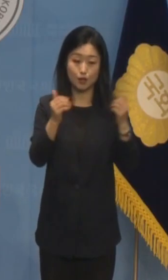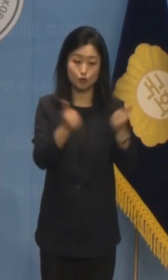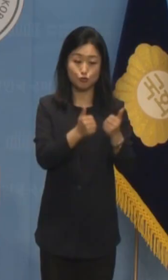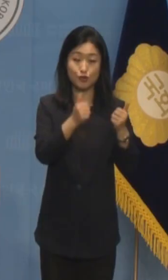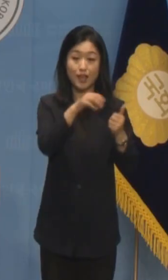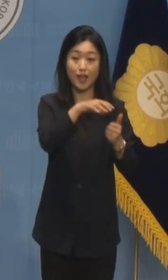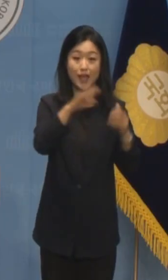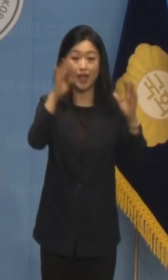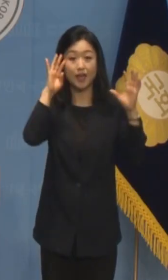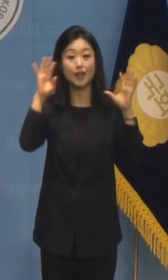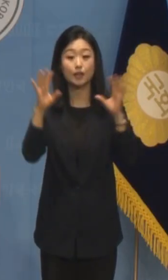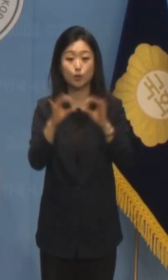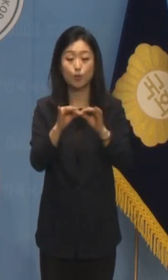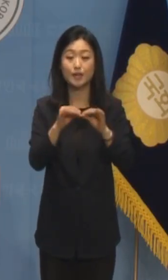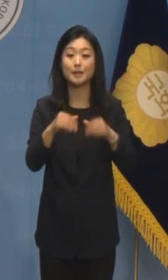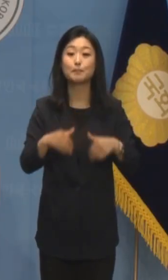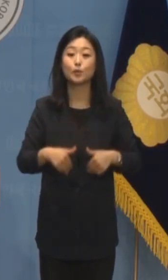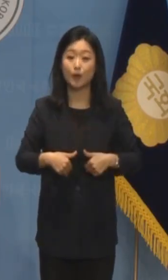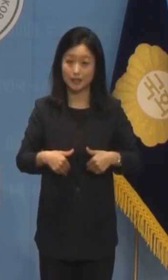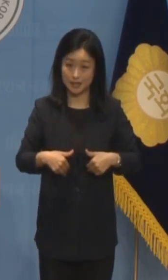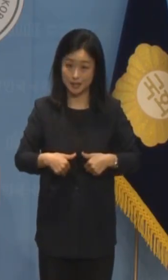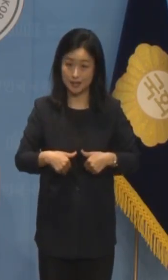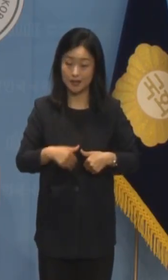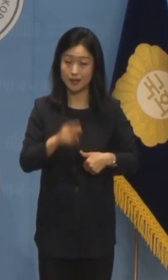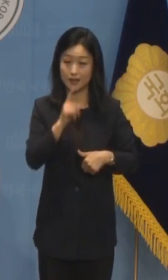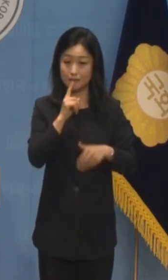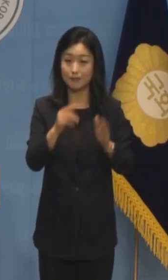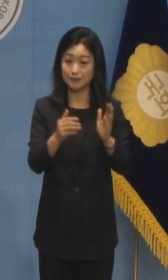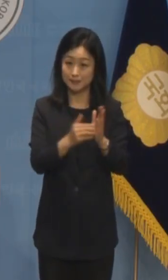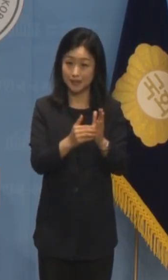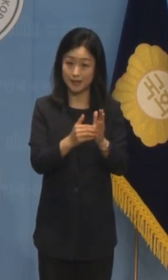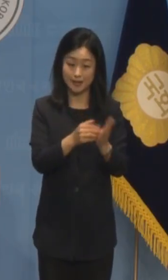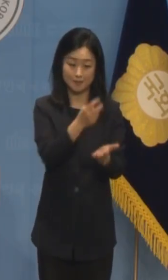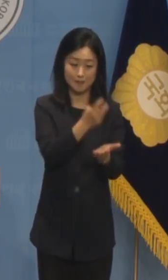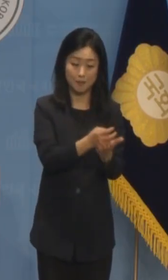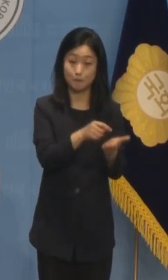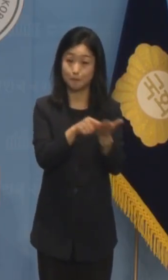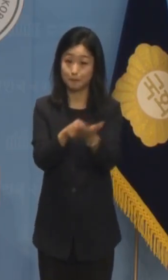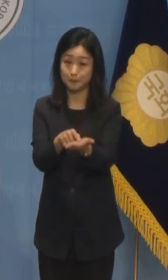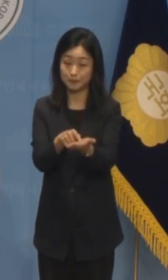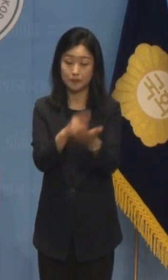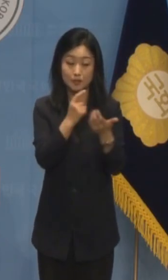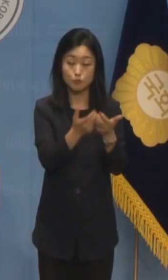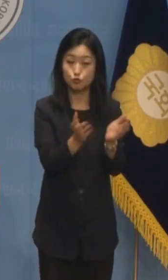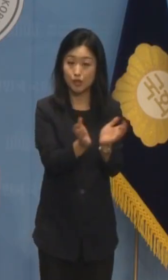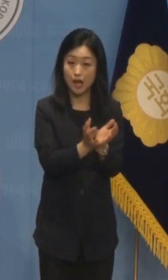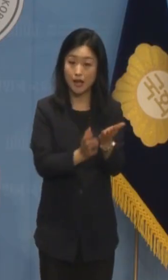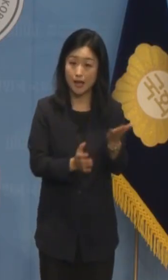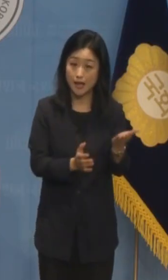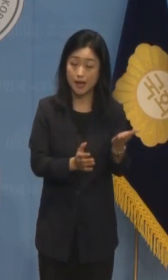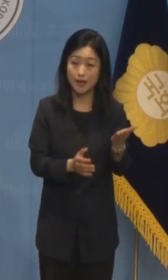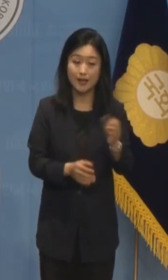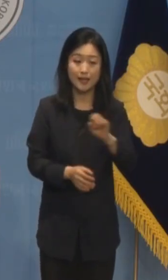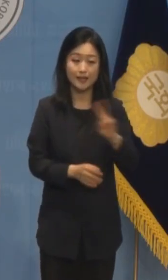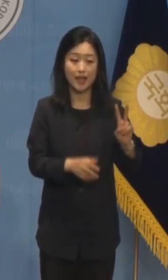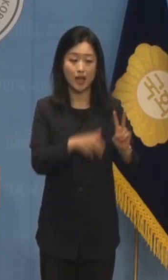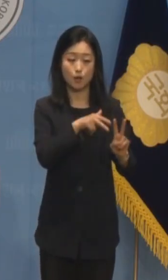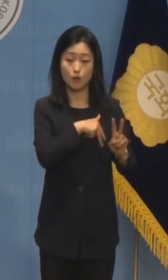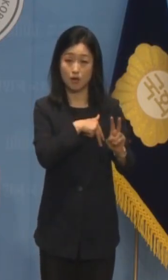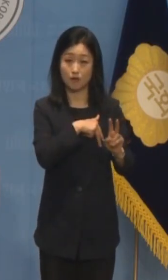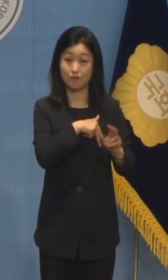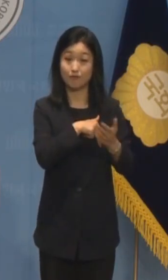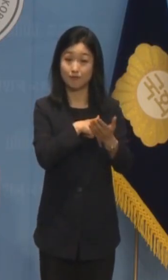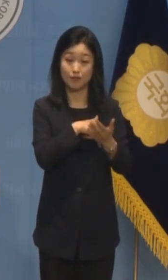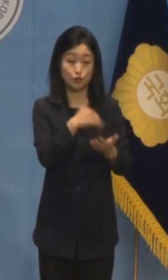동의를 받아야 한다는 것입니다 문제는 민주당이 거대 야당이지만